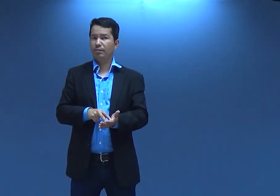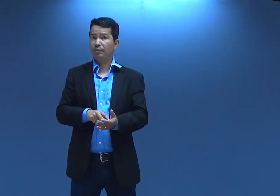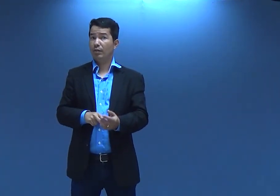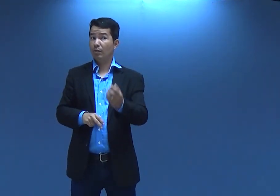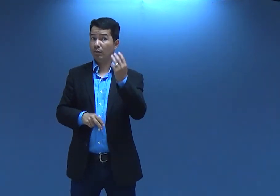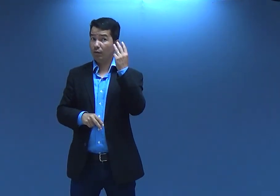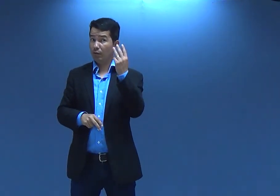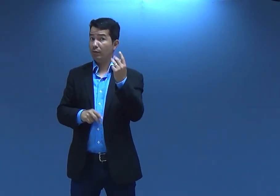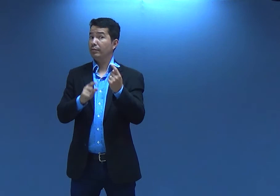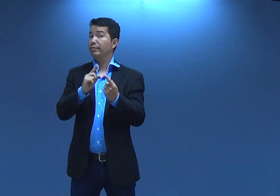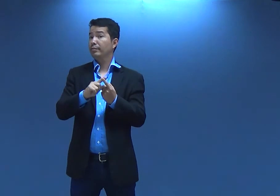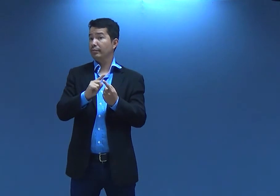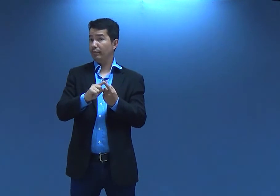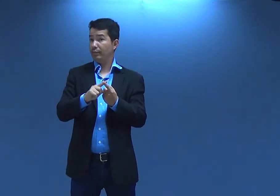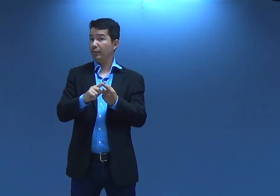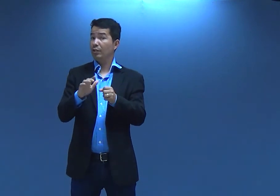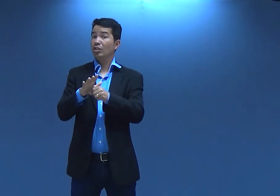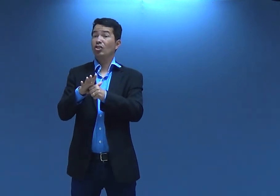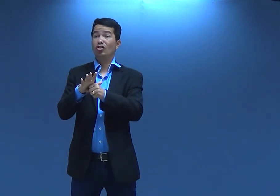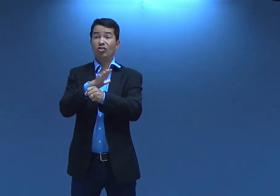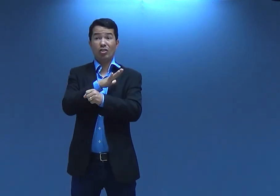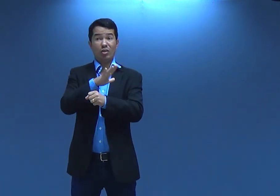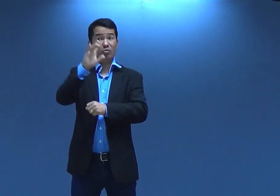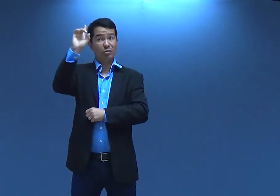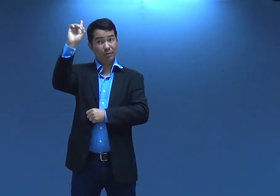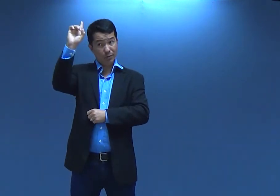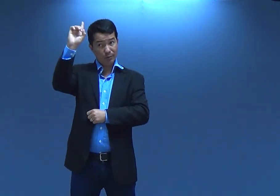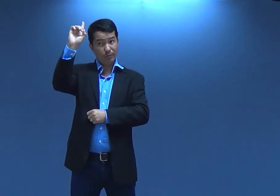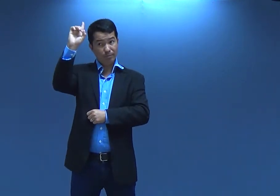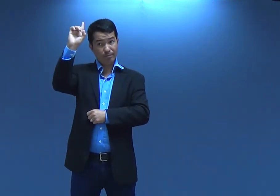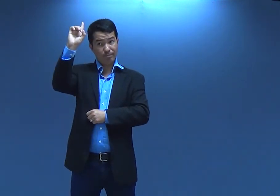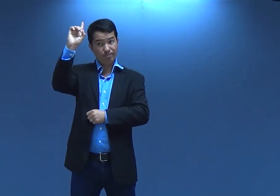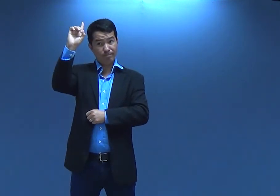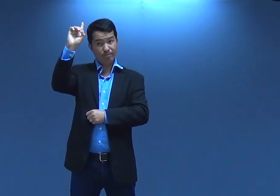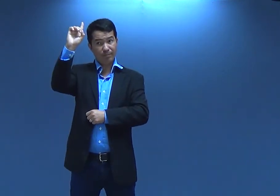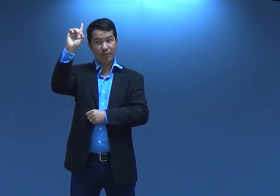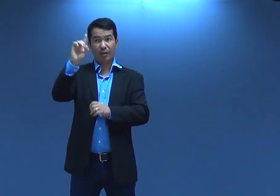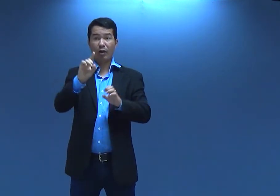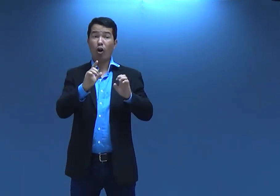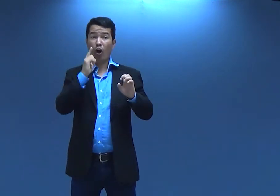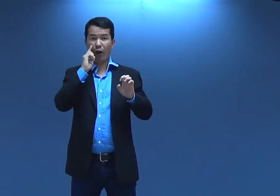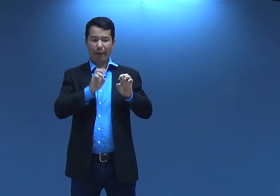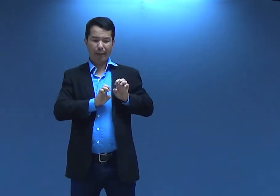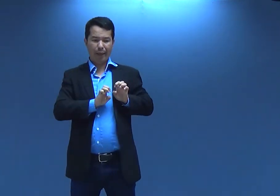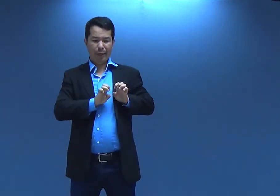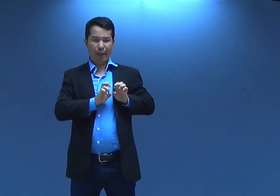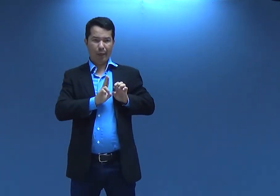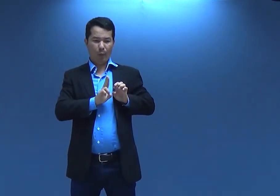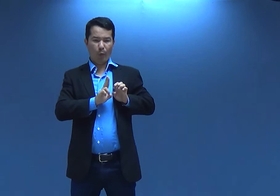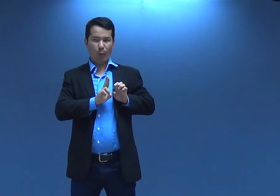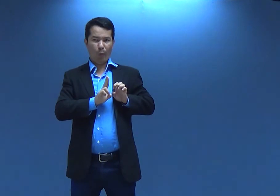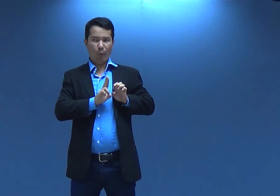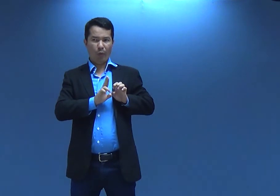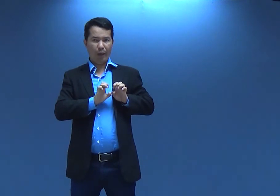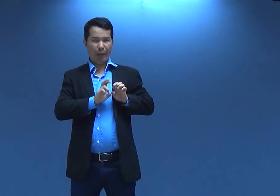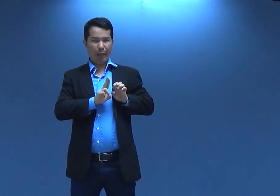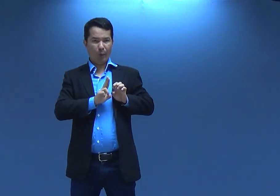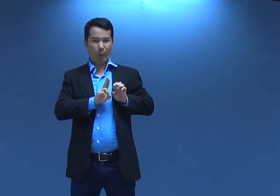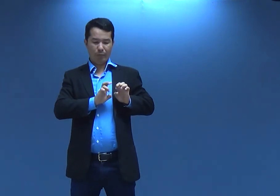pé ó são três coisas ser cheio de Deus ó o eu eu